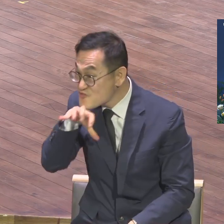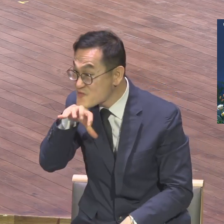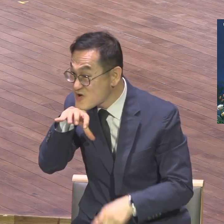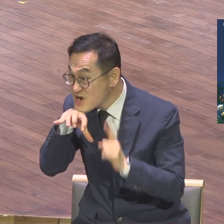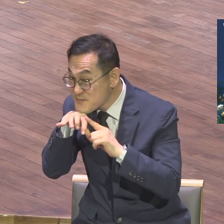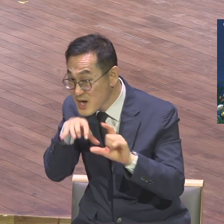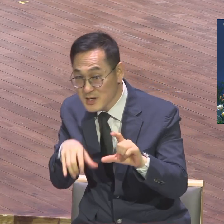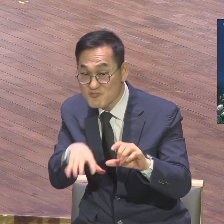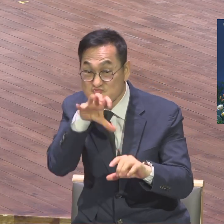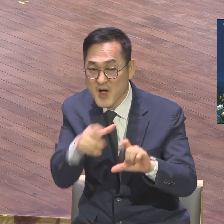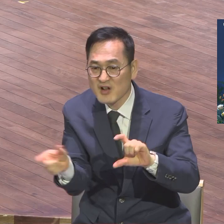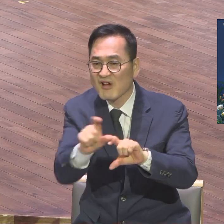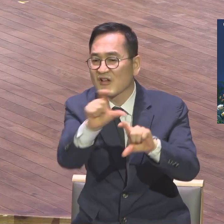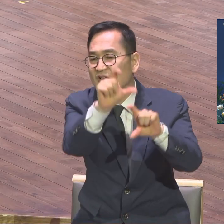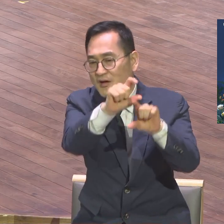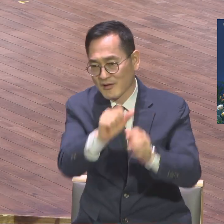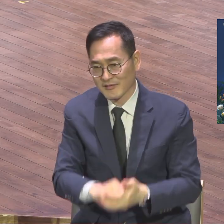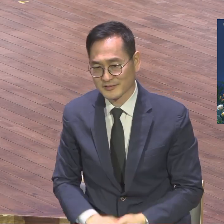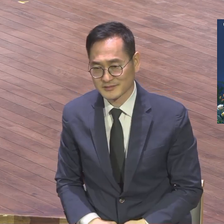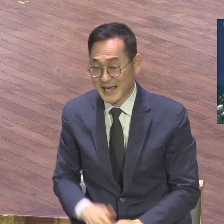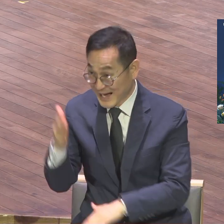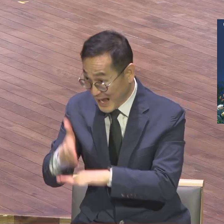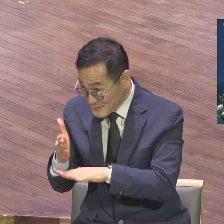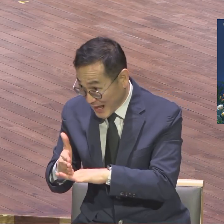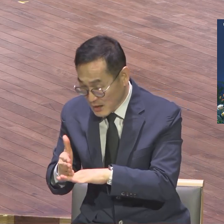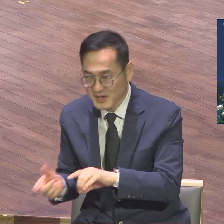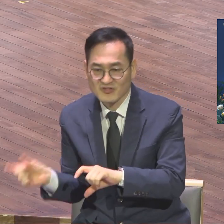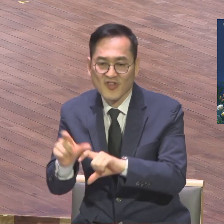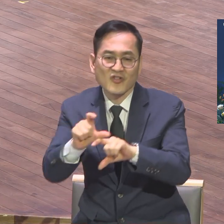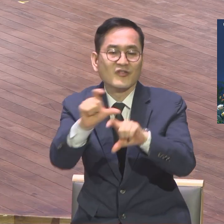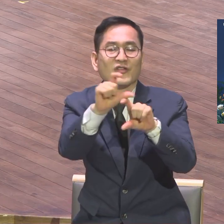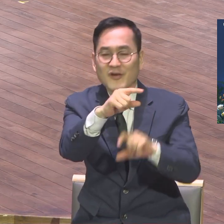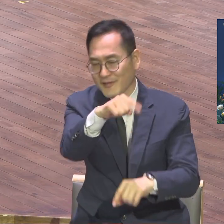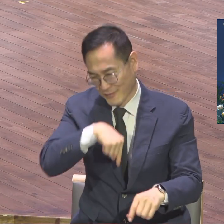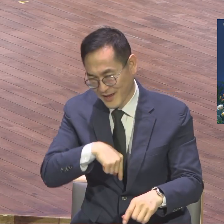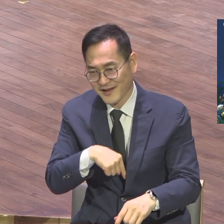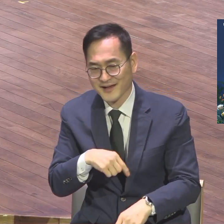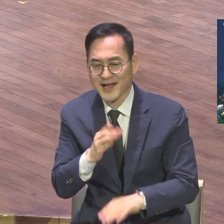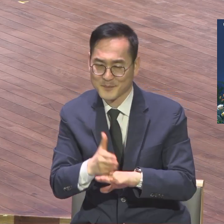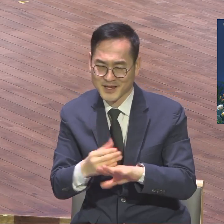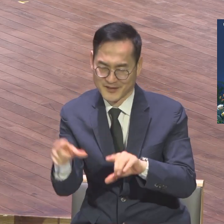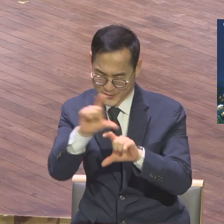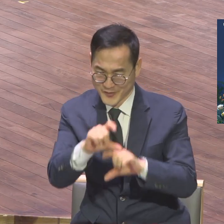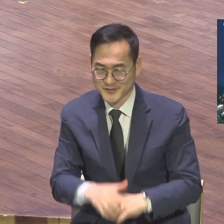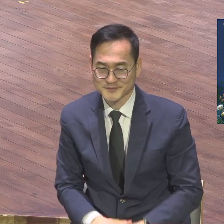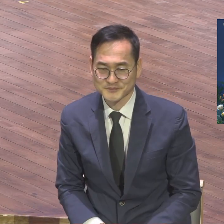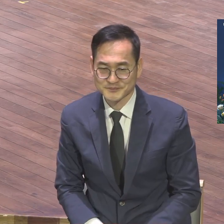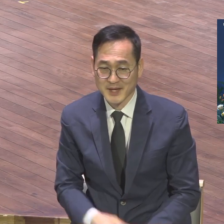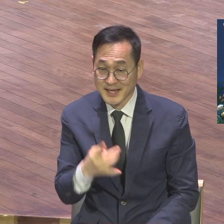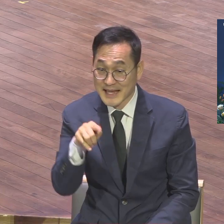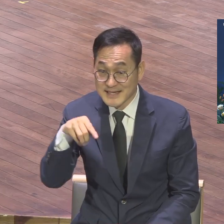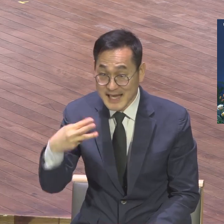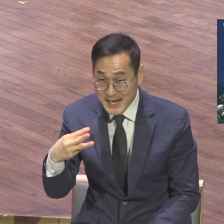믿음대로 될지 알아. 감사 감사 대상과 교회 성도들에게 왜 마땅히